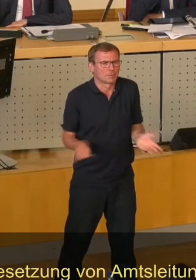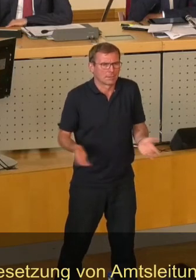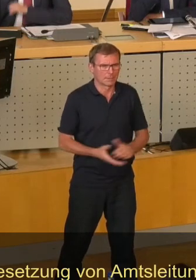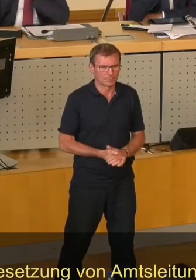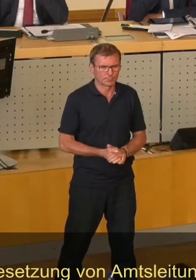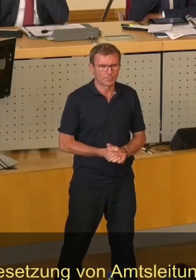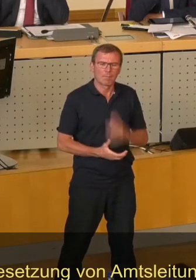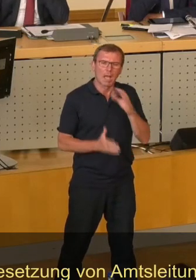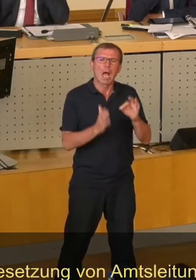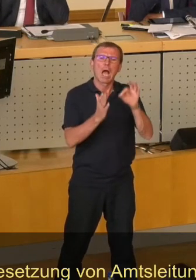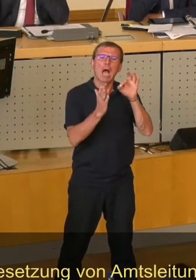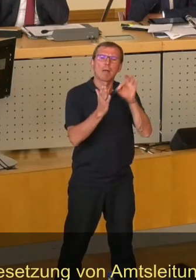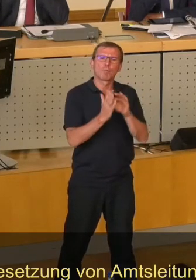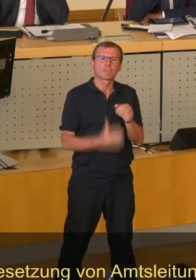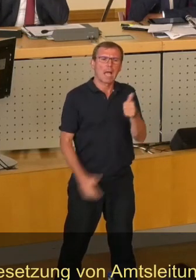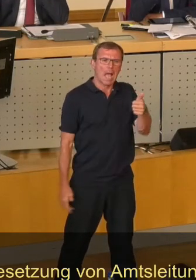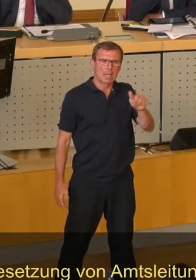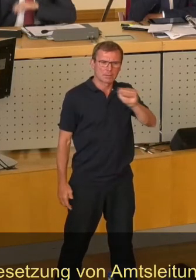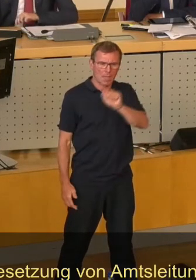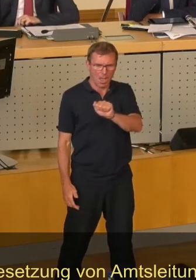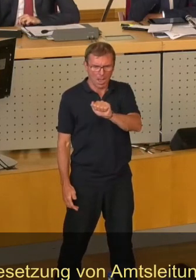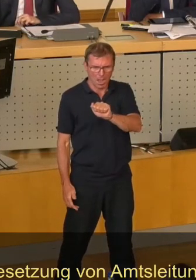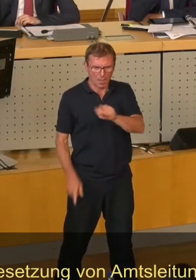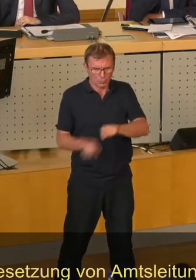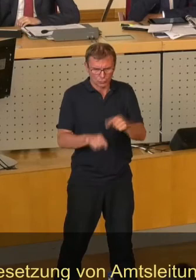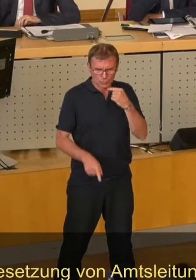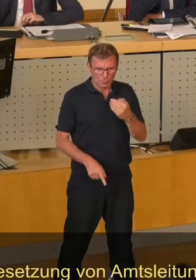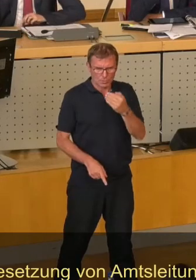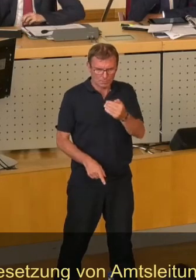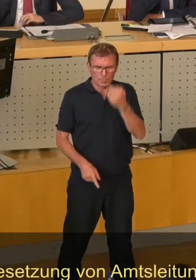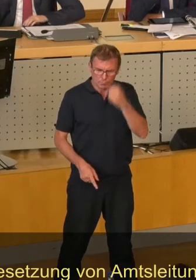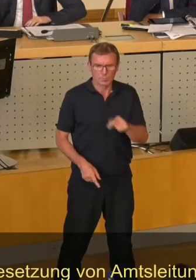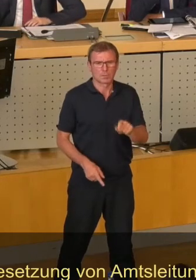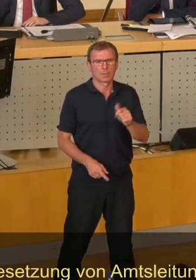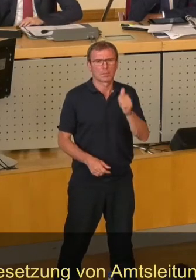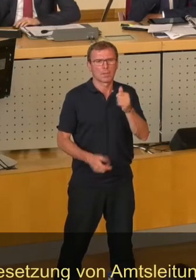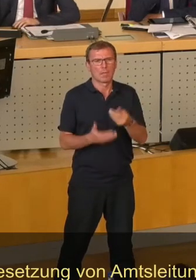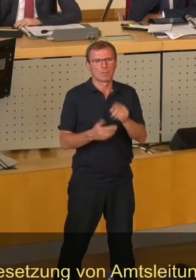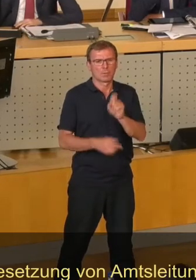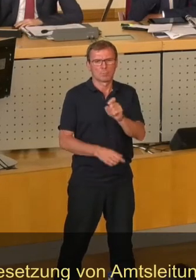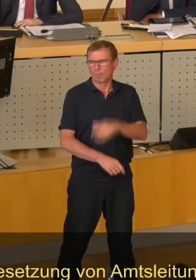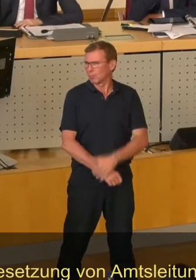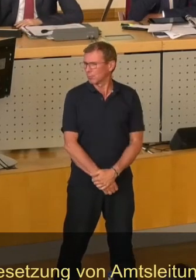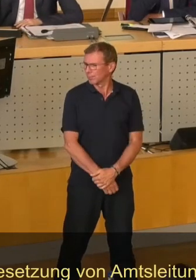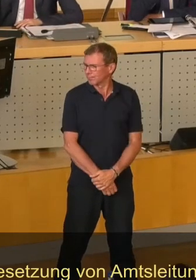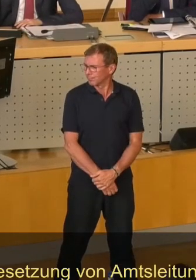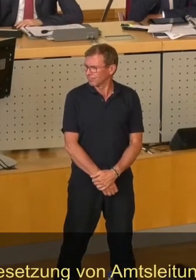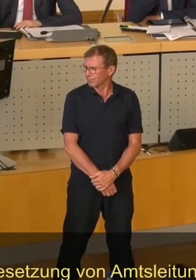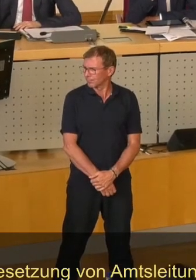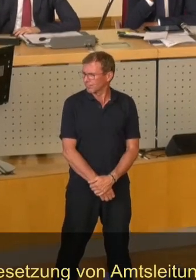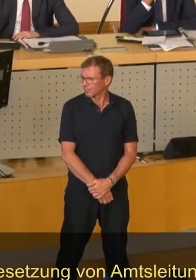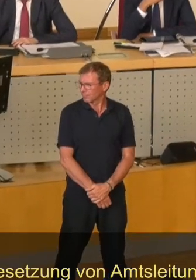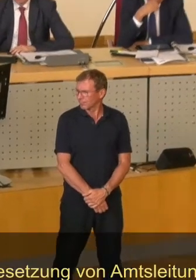dem Punkt 1a seine Zustimmung geben möchte, den bitte ich jetzt um sein Stimmzeichen.